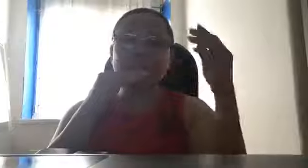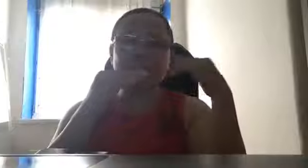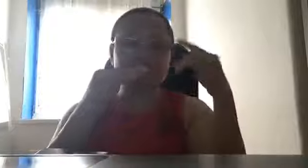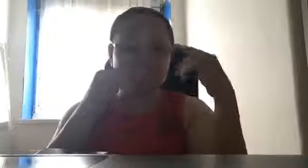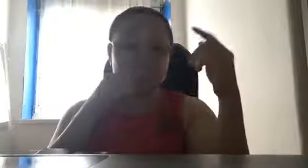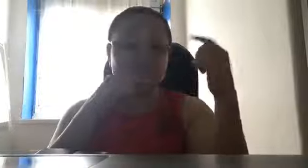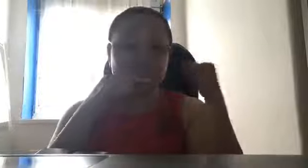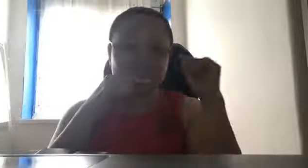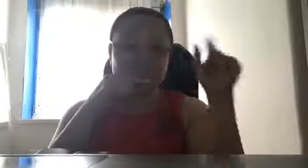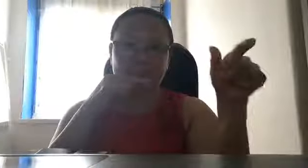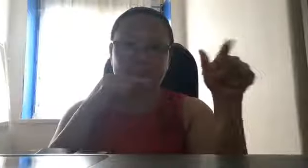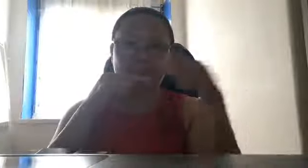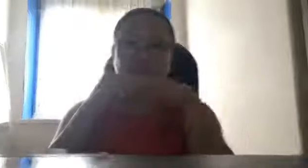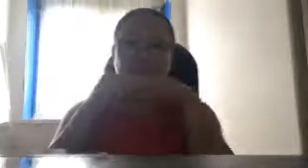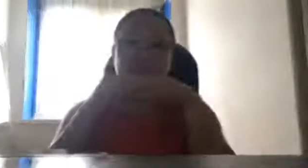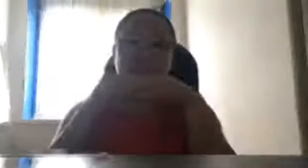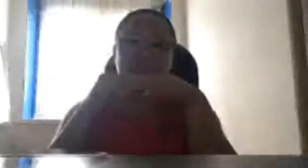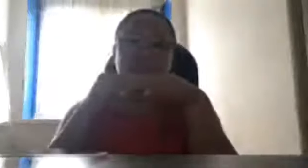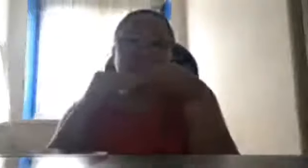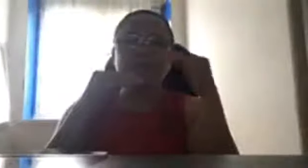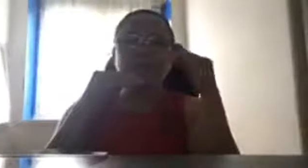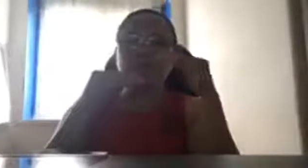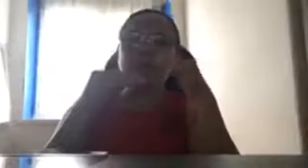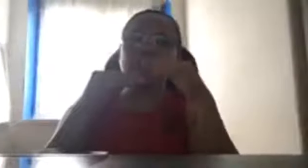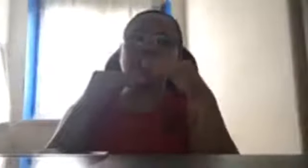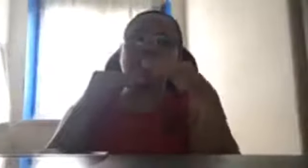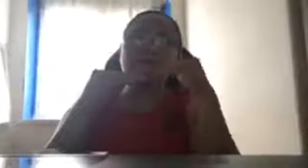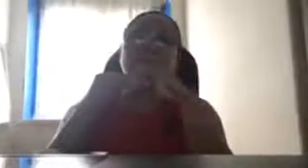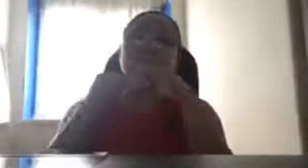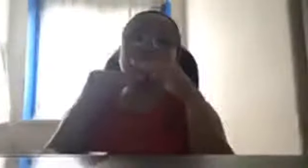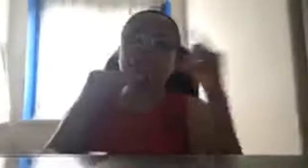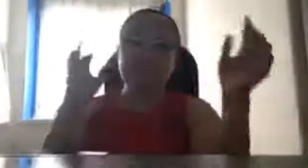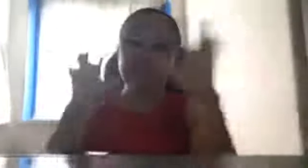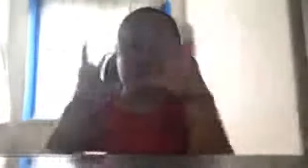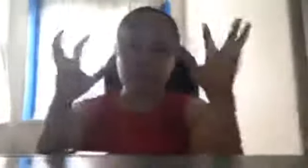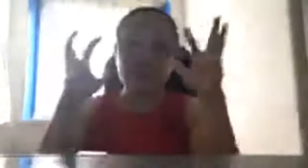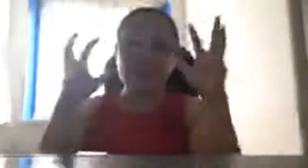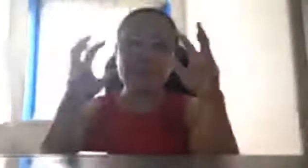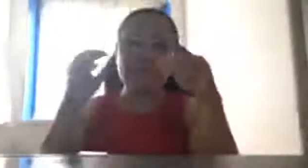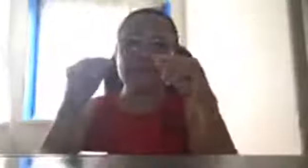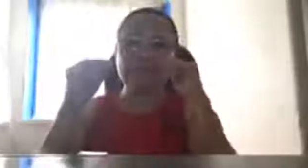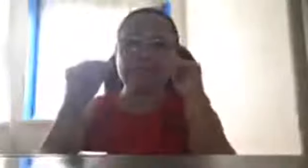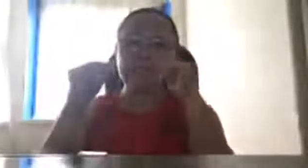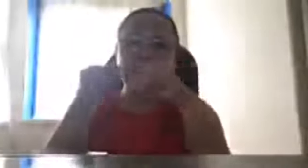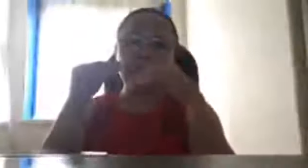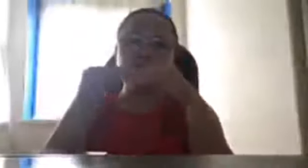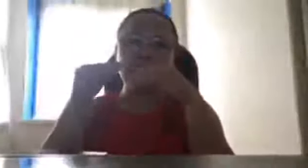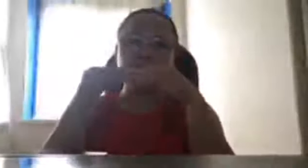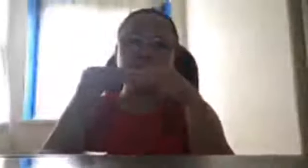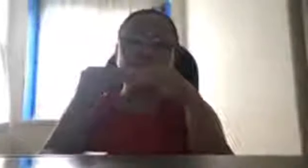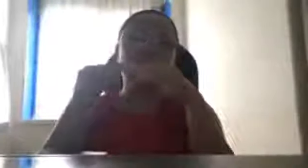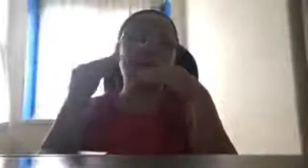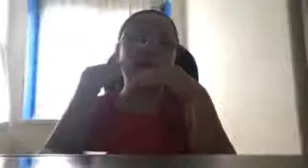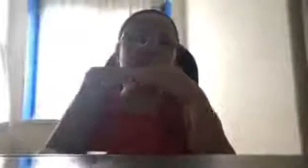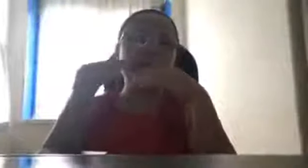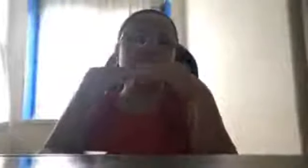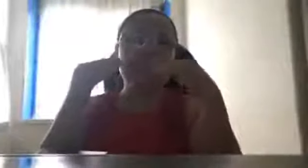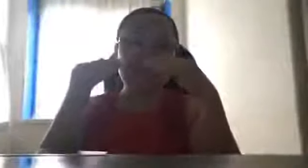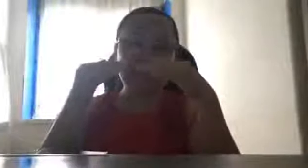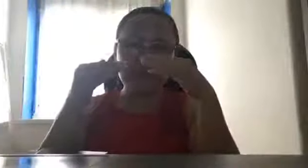intelligence detective kami. So, isa, sa grupo namin, isa doon, ang, isa